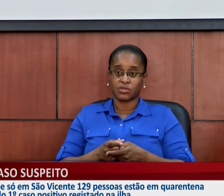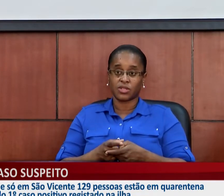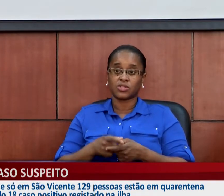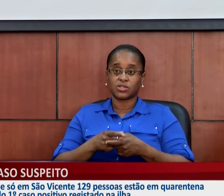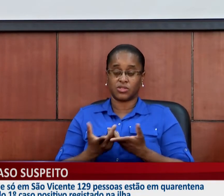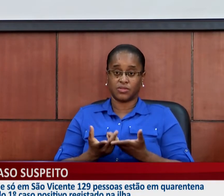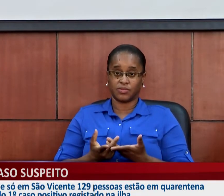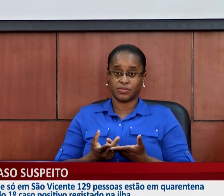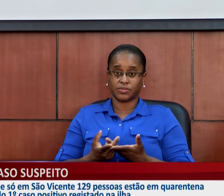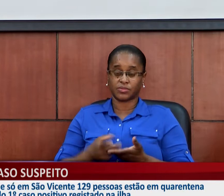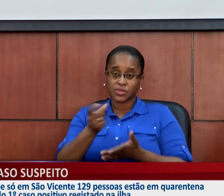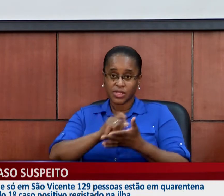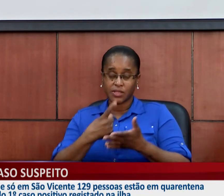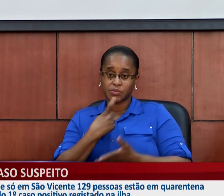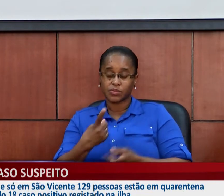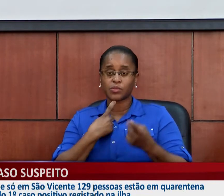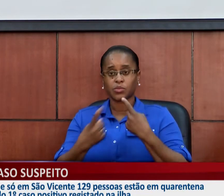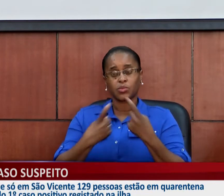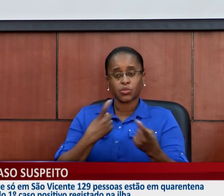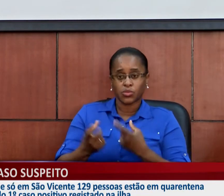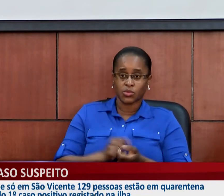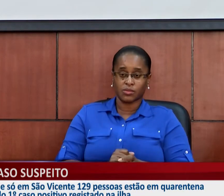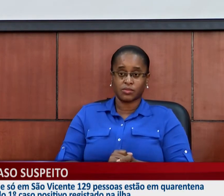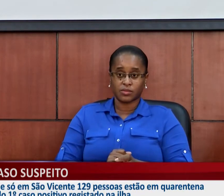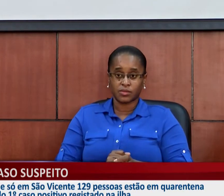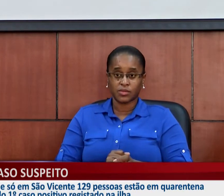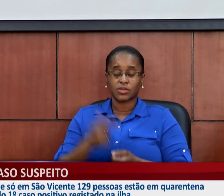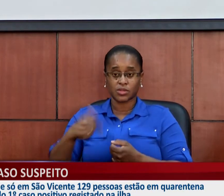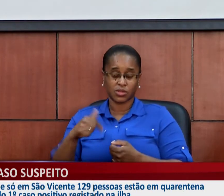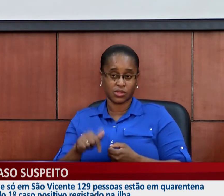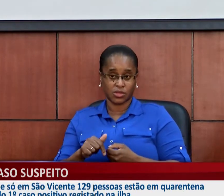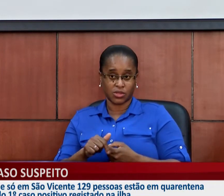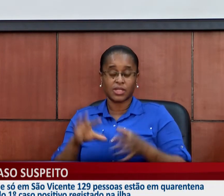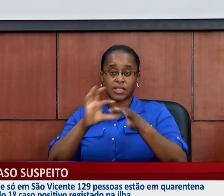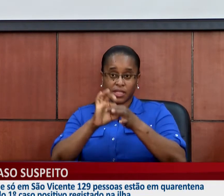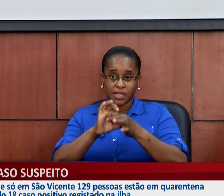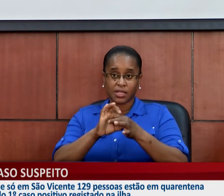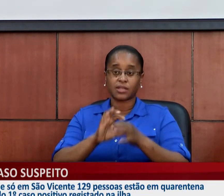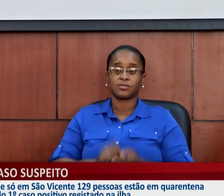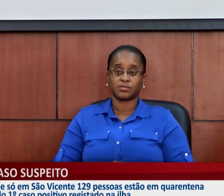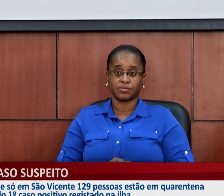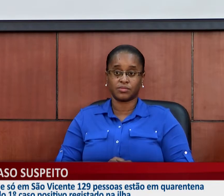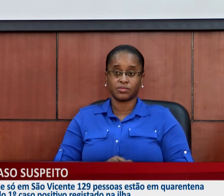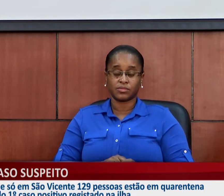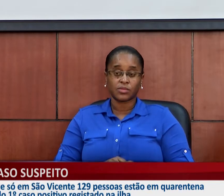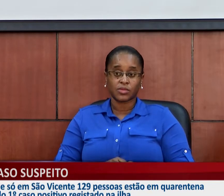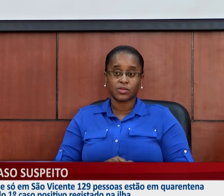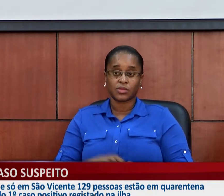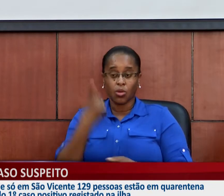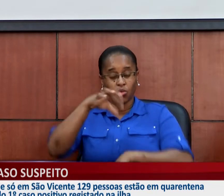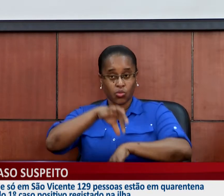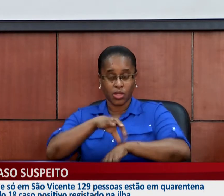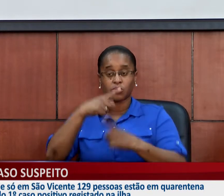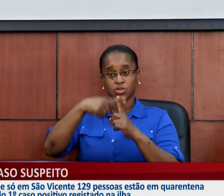epidemiológico em curso, ligado ao caso positivo de ontem. Temos, então,